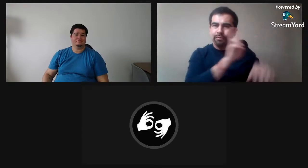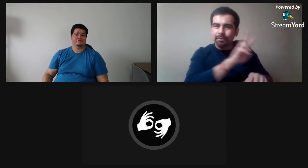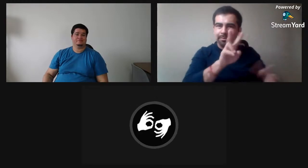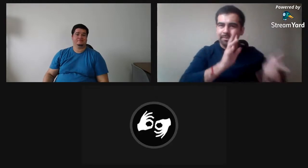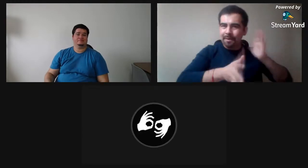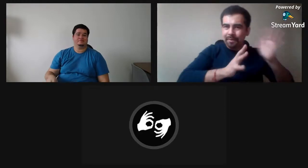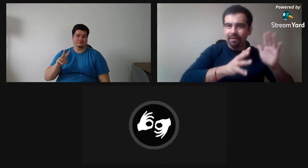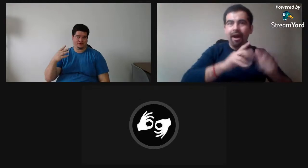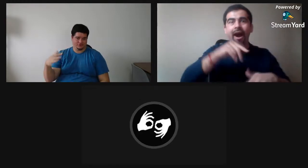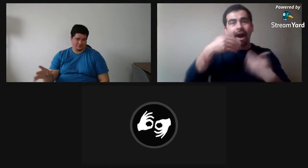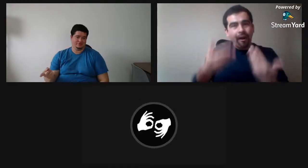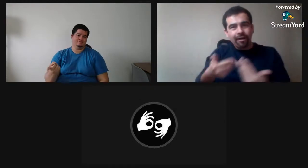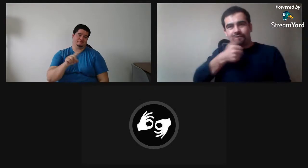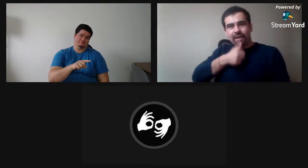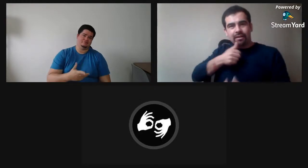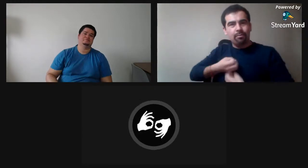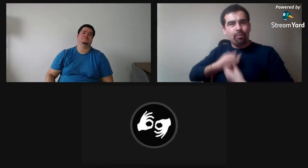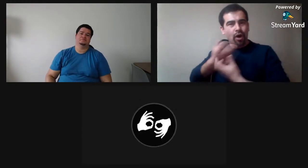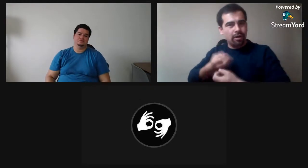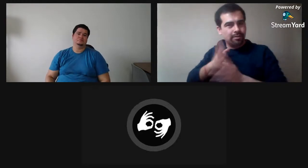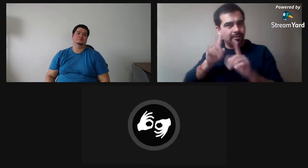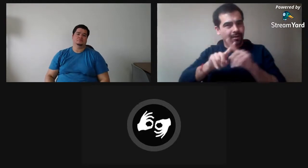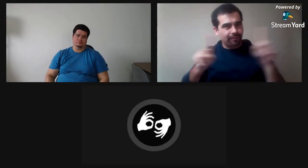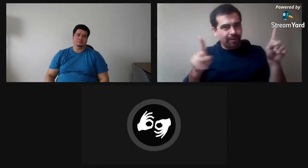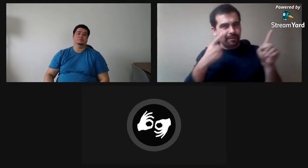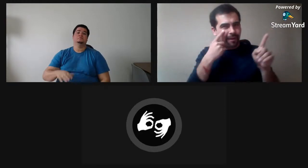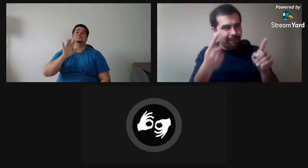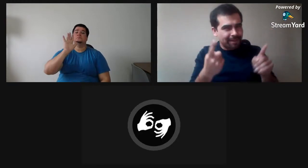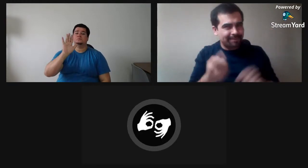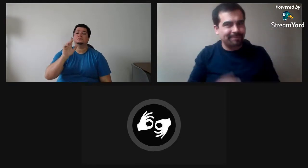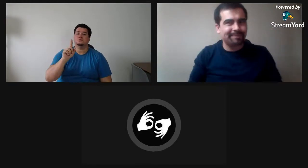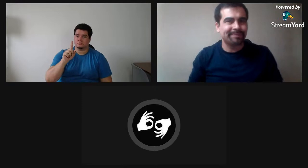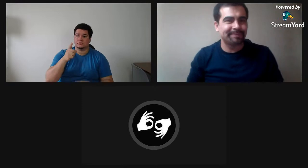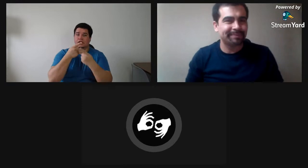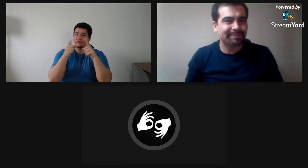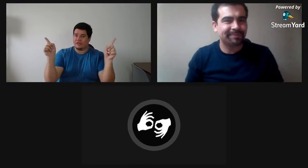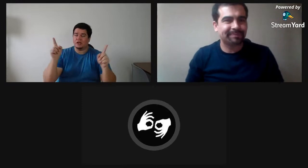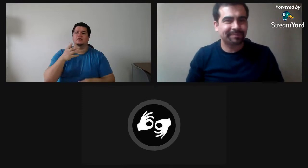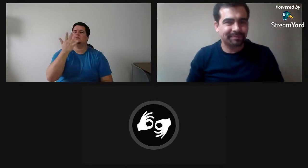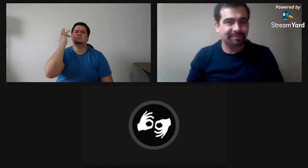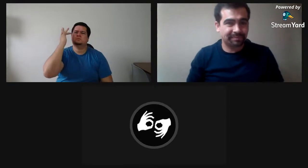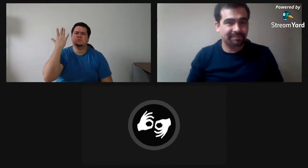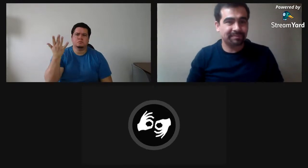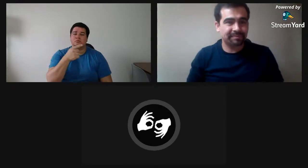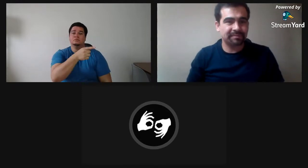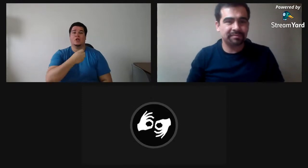hizo fue enseñar sobre el vernáculo visual y lo que ahora mostró él fue un poema que fue un poco diferente.